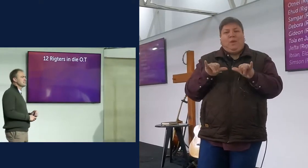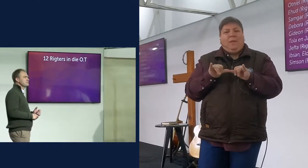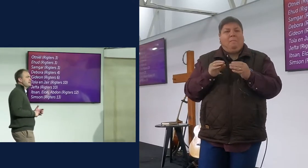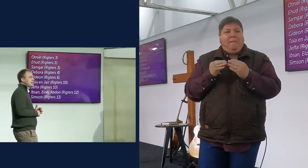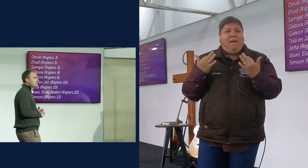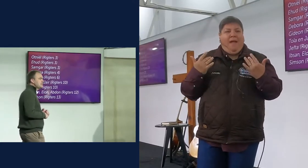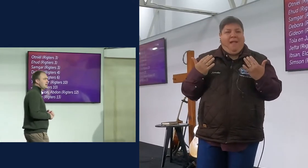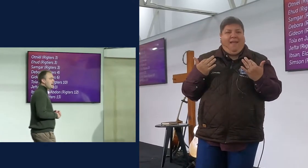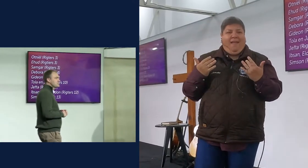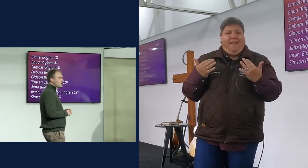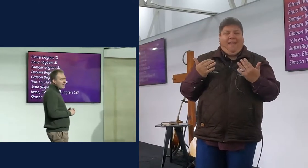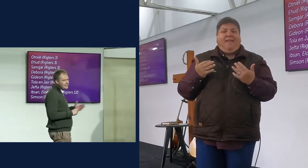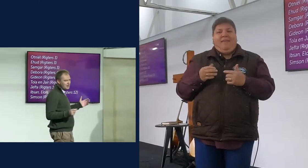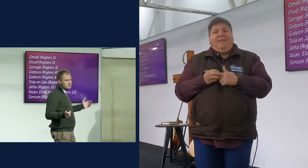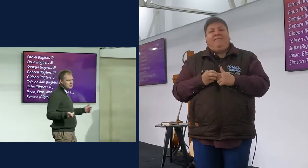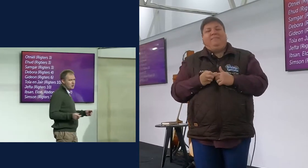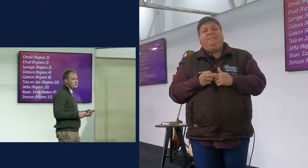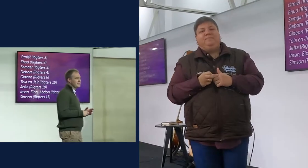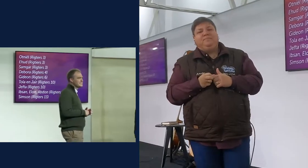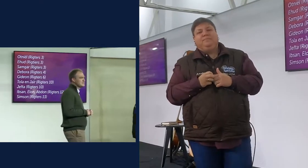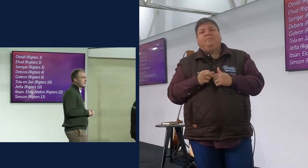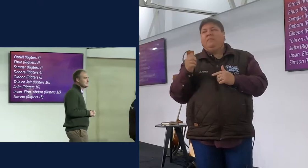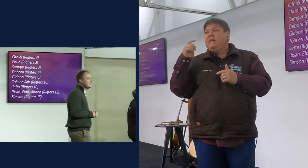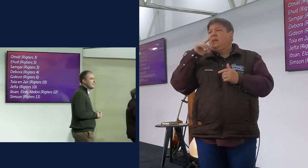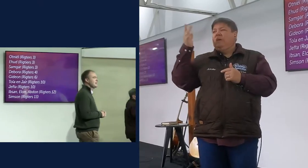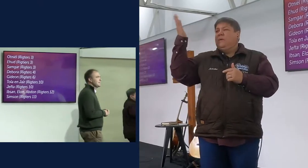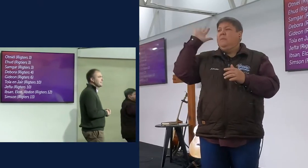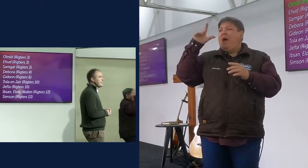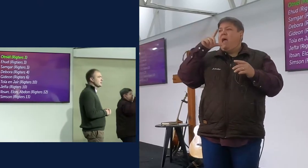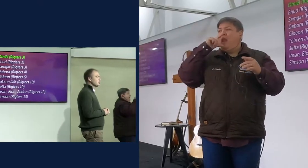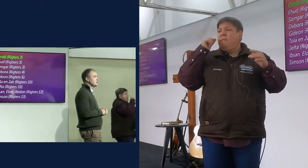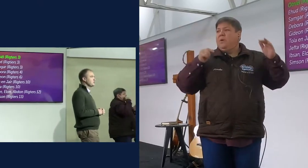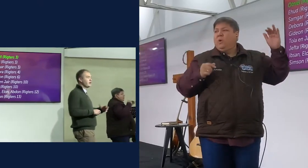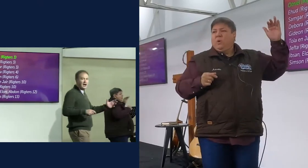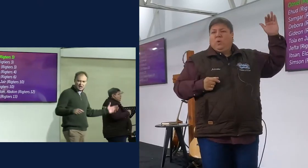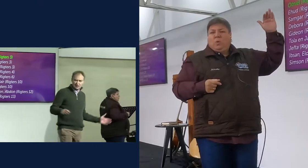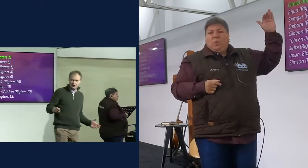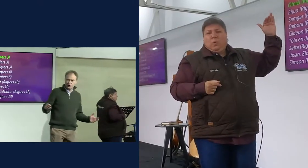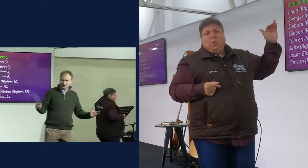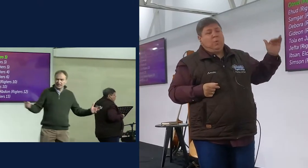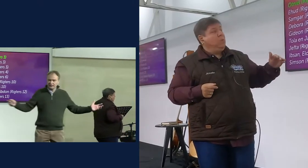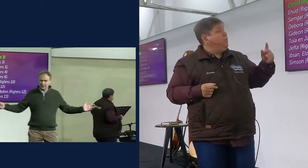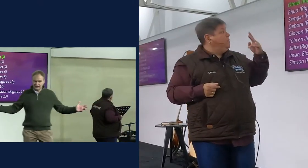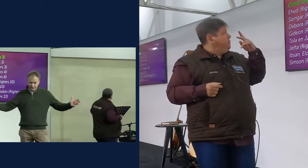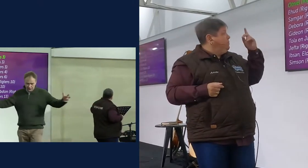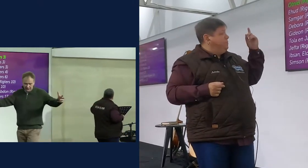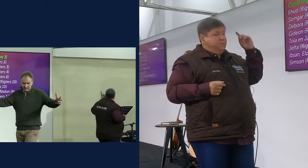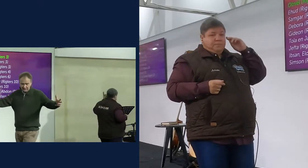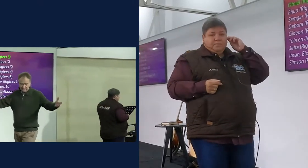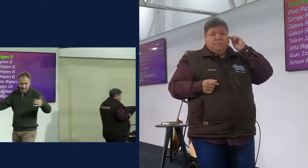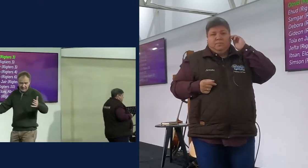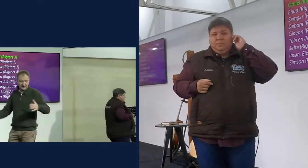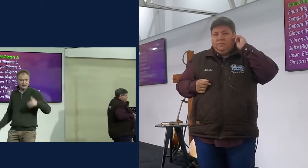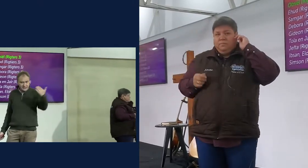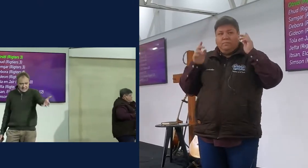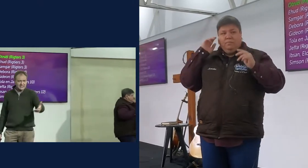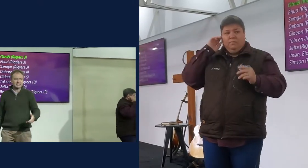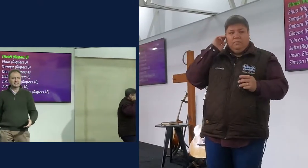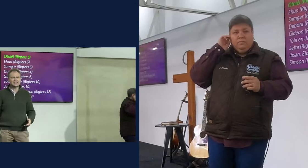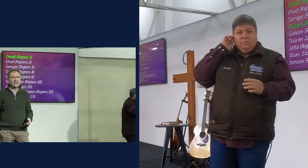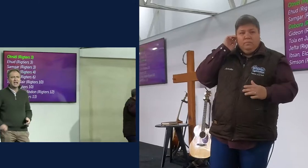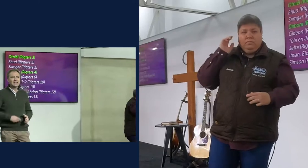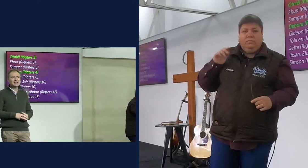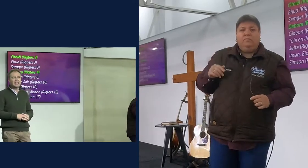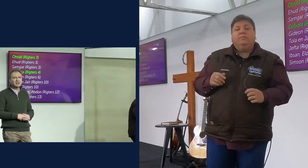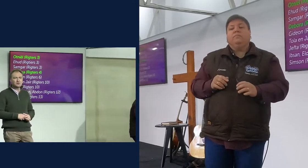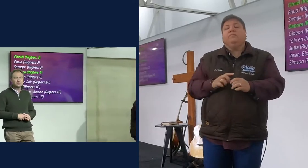in die oud-testament, ek dink, as jy daar echt nie allemaal sy name lees nie, maar ek dink, jy ken dalk vir Ootneel, jy ken vir Ootneel, nee, want dis die eerste